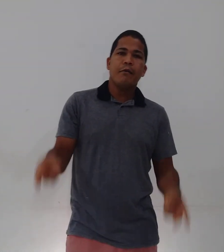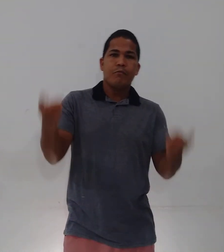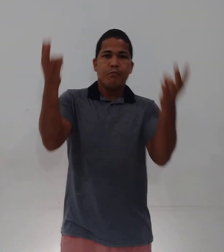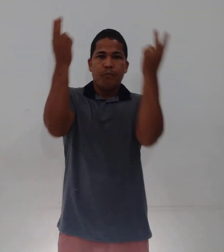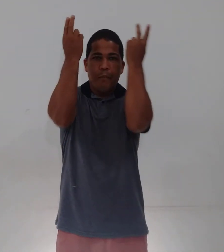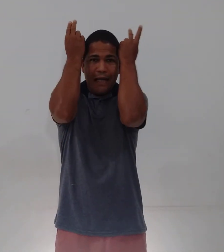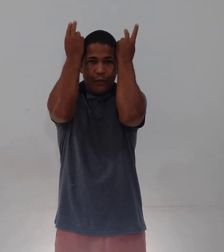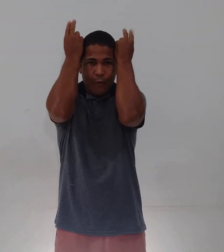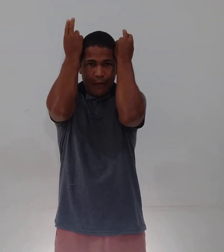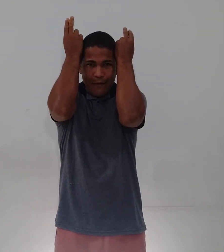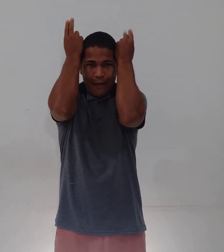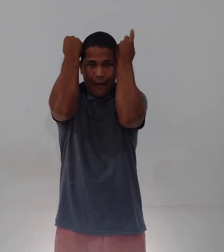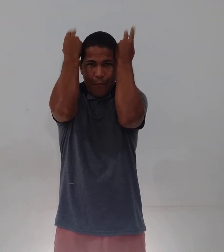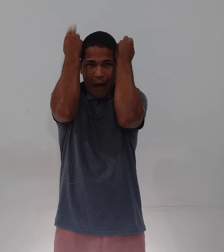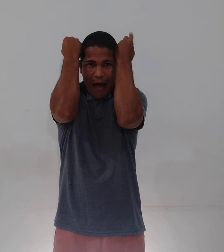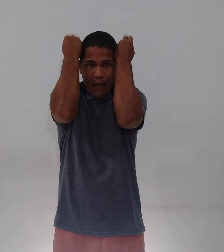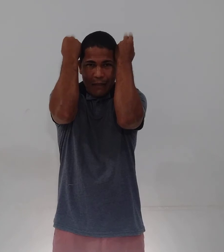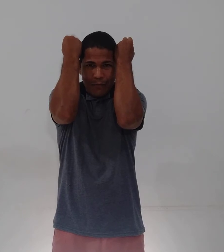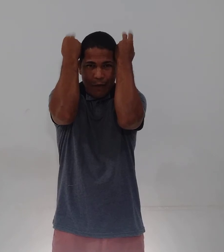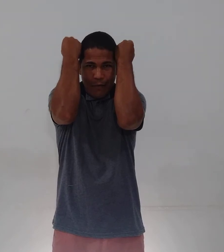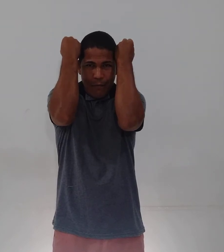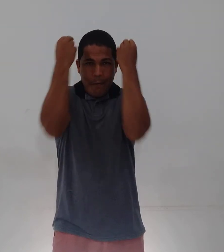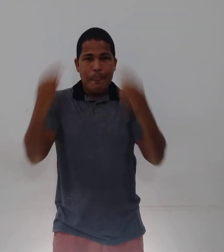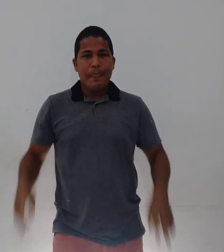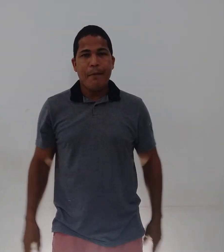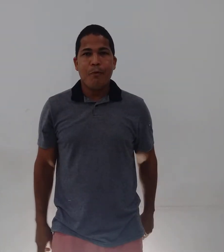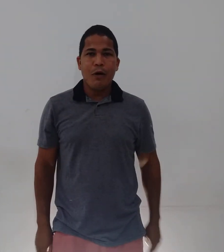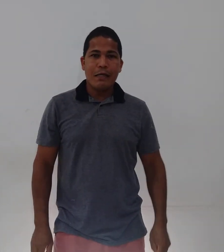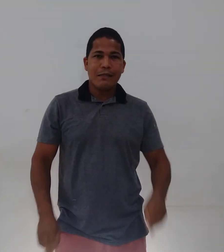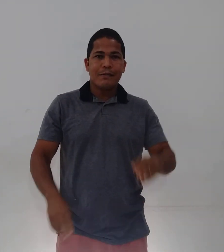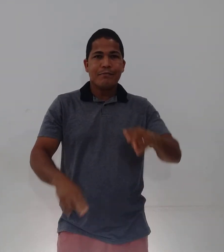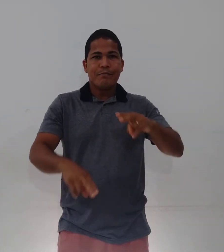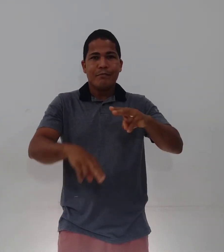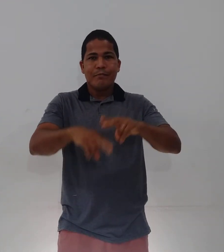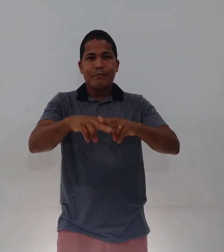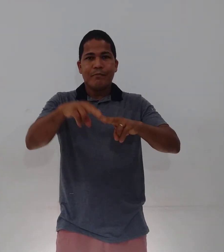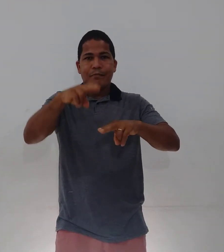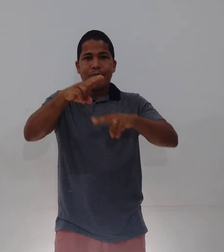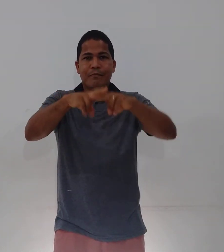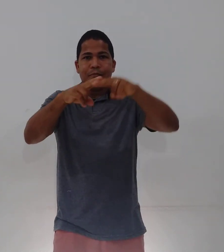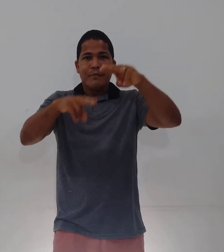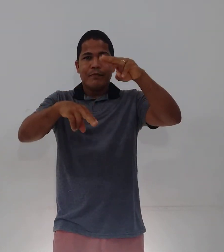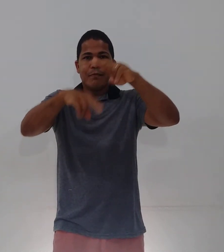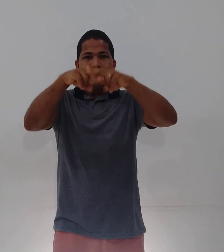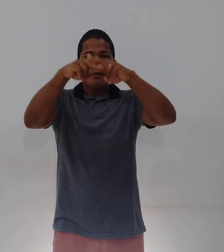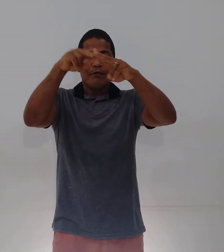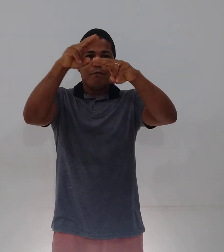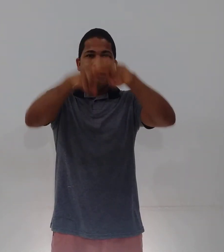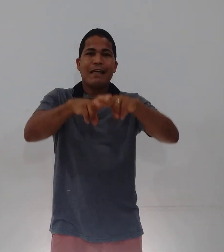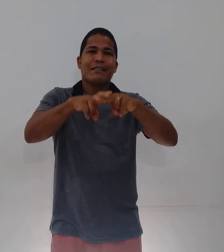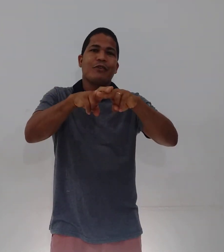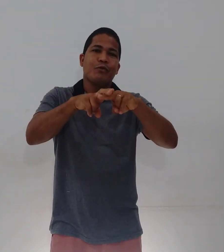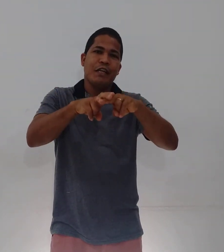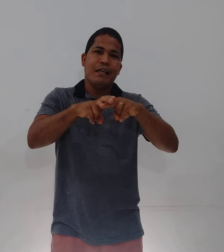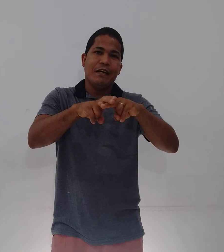Páscoa. Páscoa. Depois, festa junina.